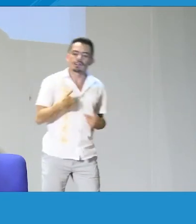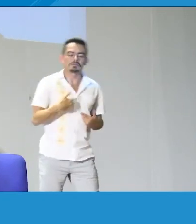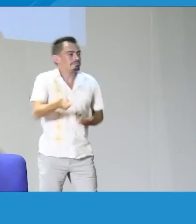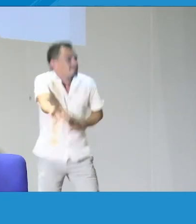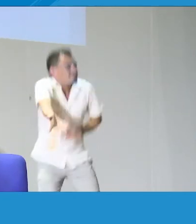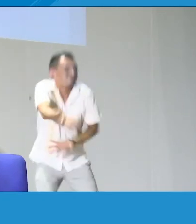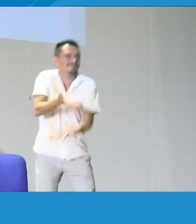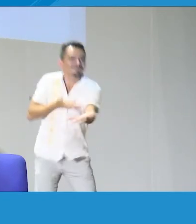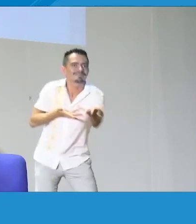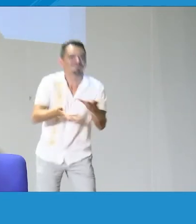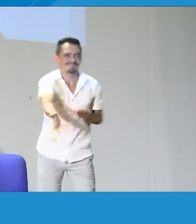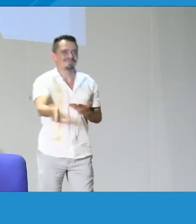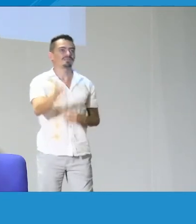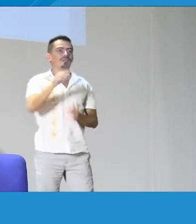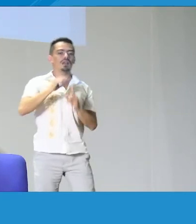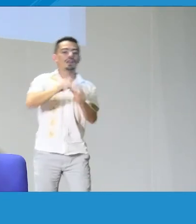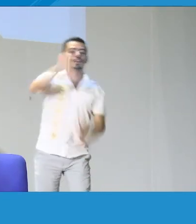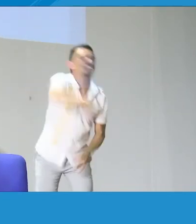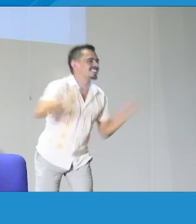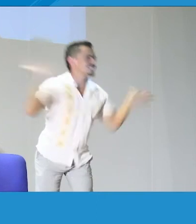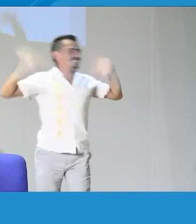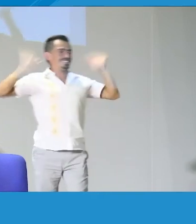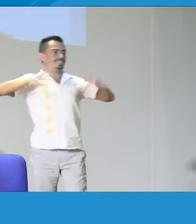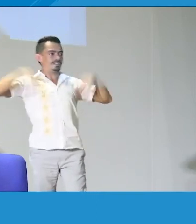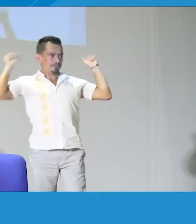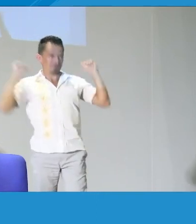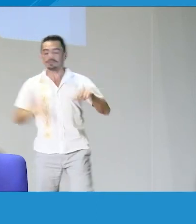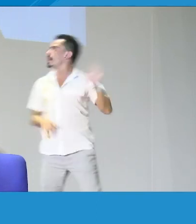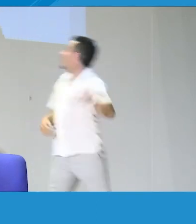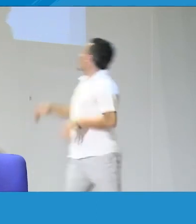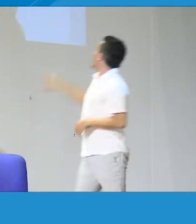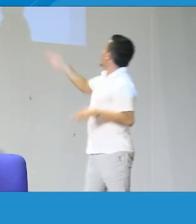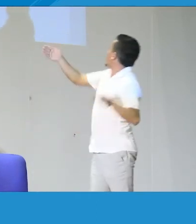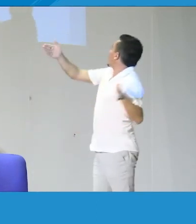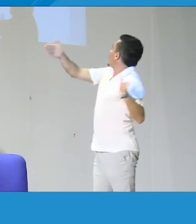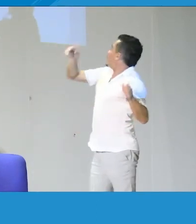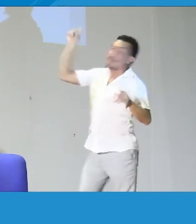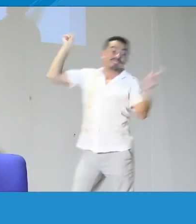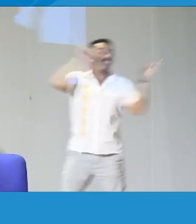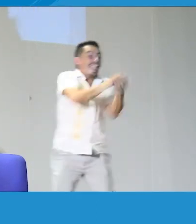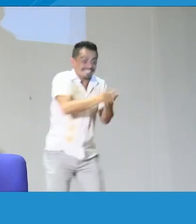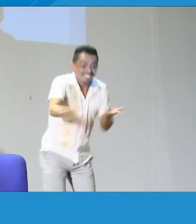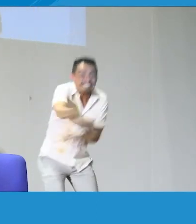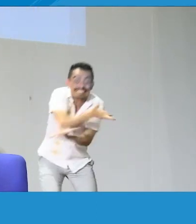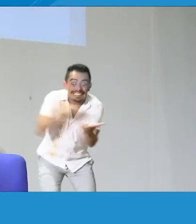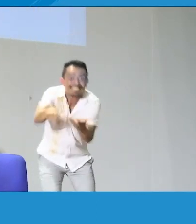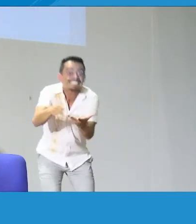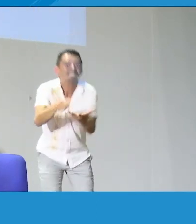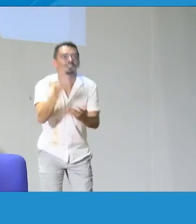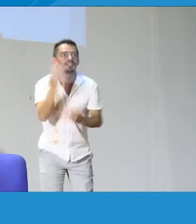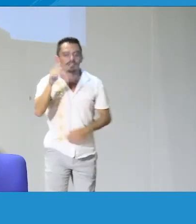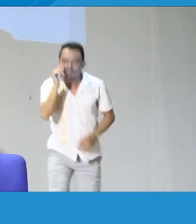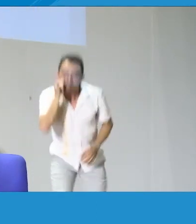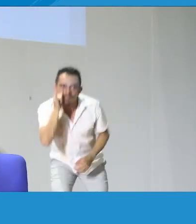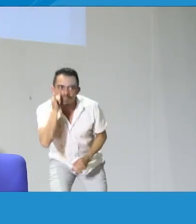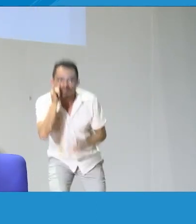que estás mencionando? Y de esa manera el niño empieza a argumentar y decir, claro, si me parece o no me parece. Y empieza la interacción.